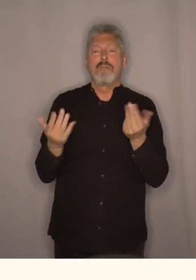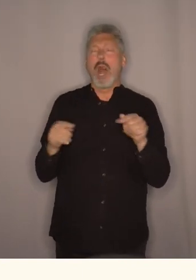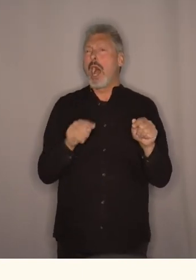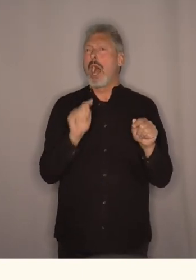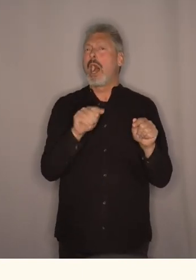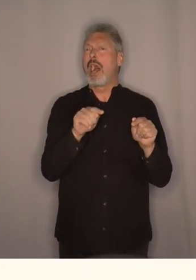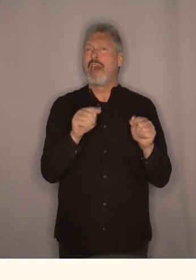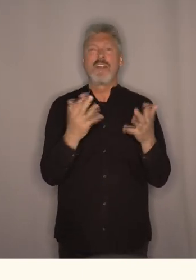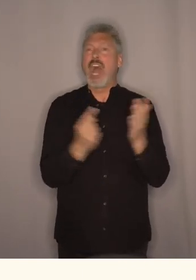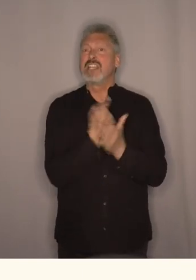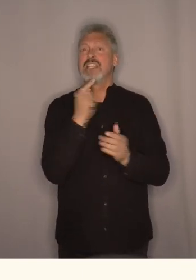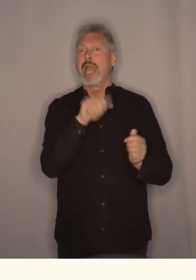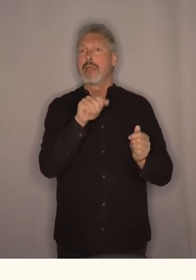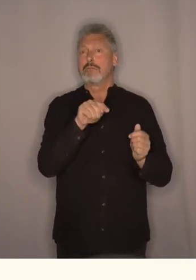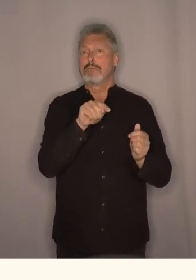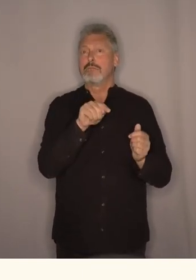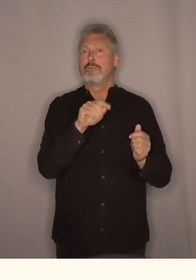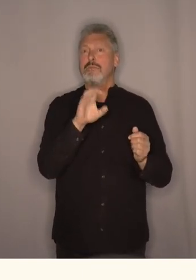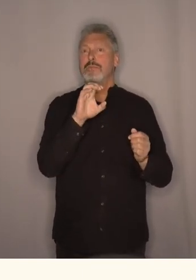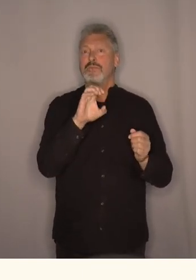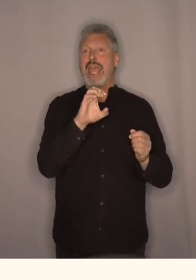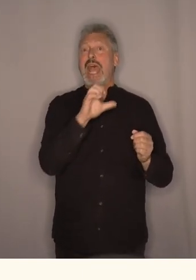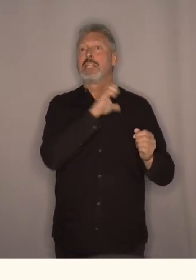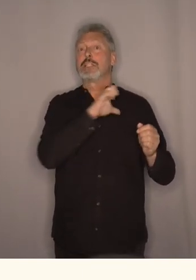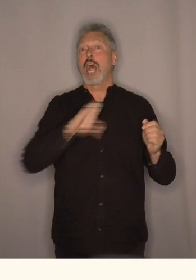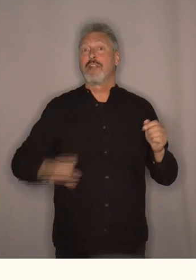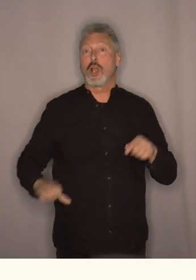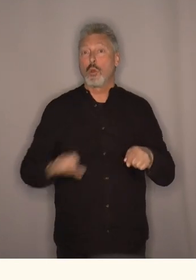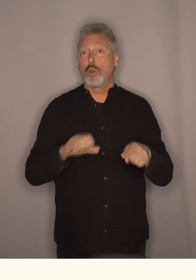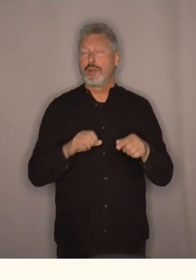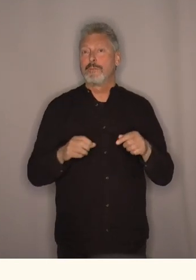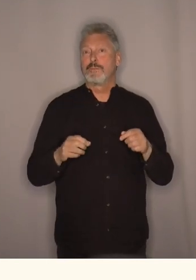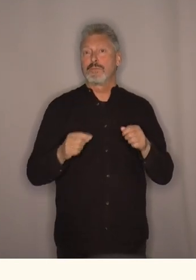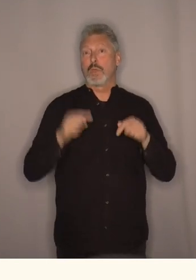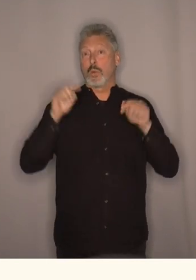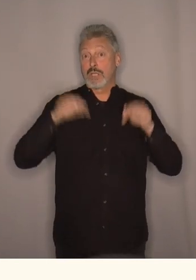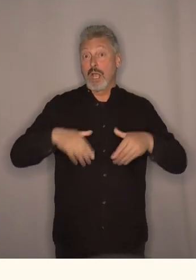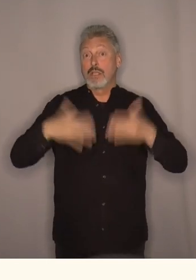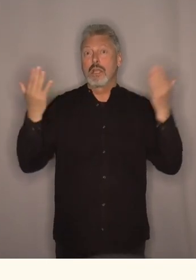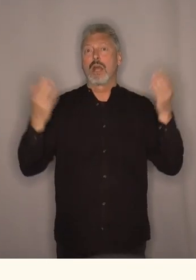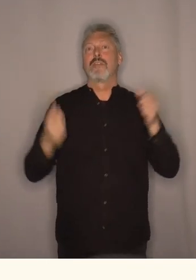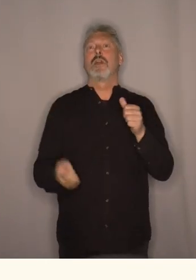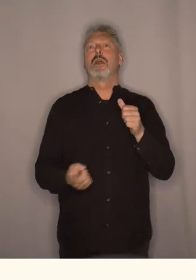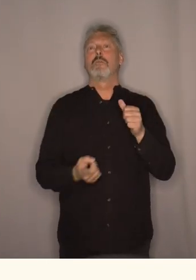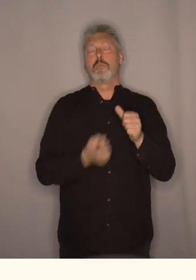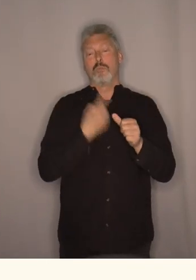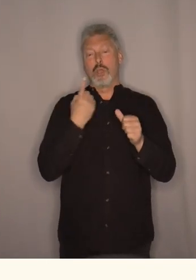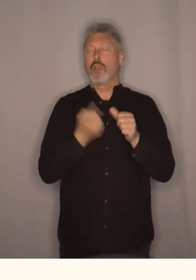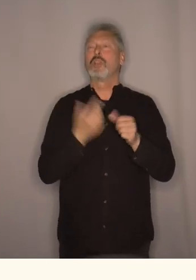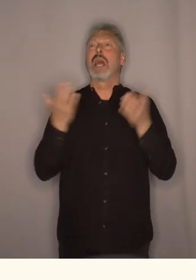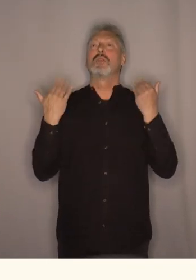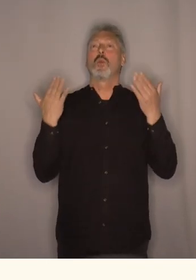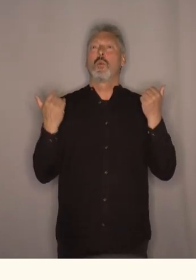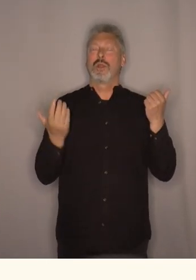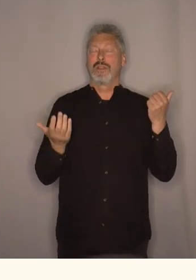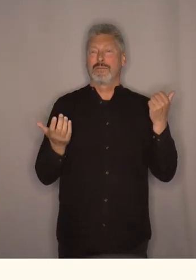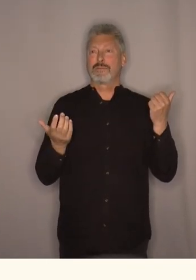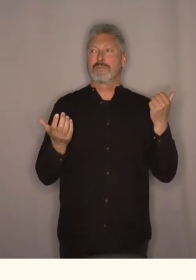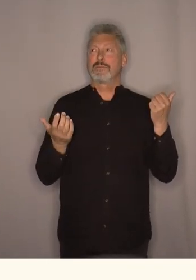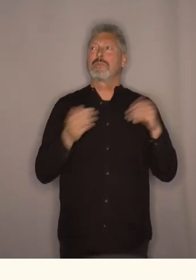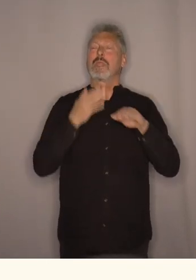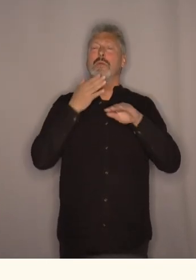skjer i El Salvador. Og denne dagen så begynte vi denne turen vår med